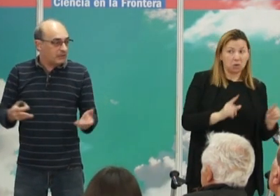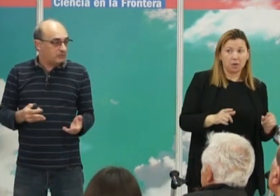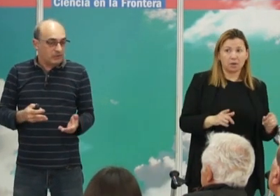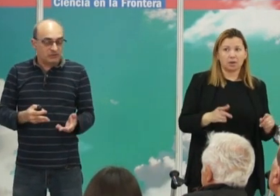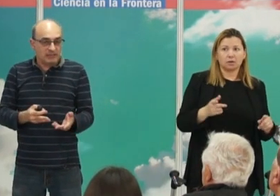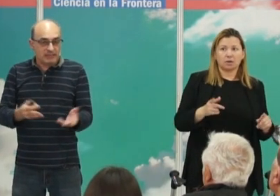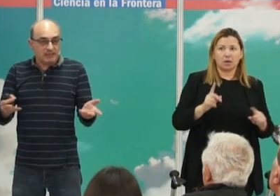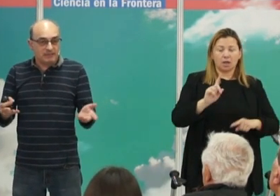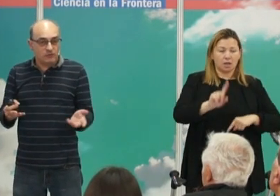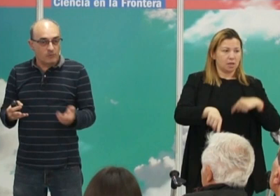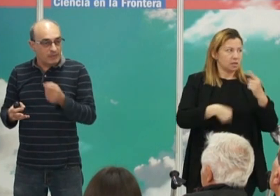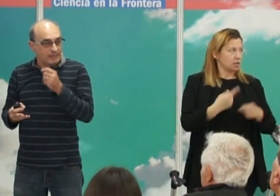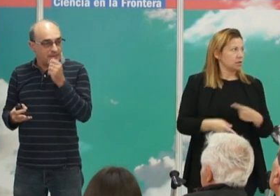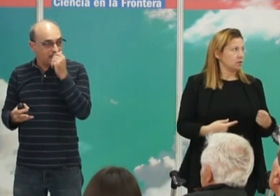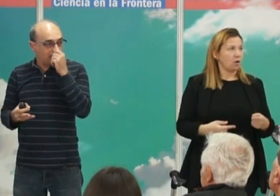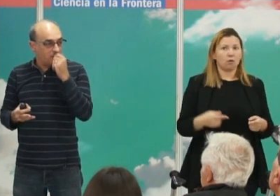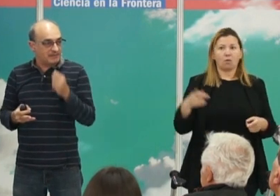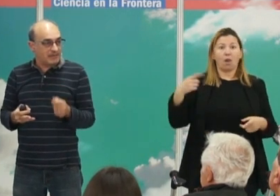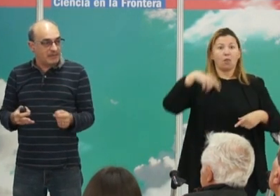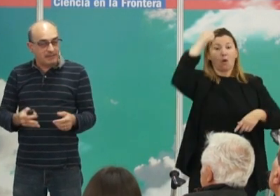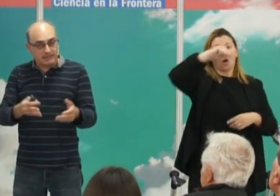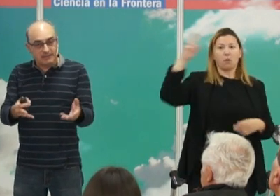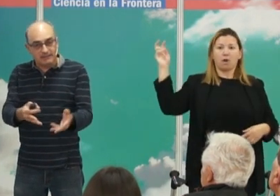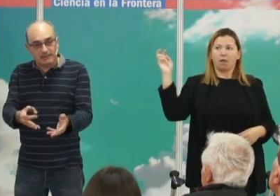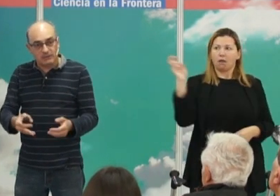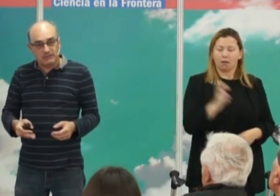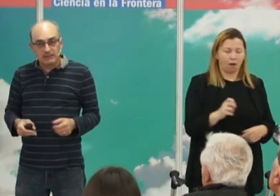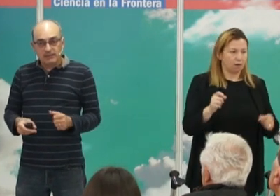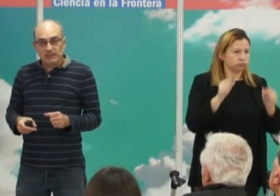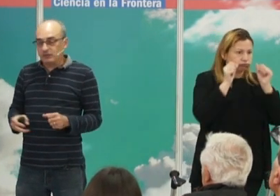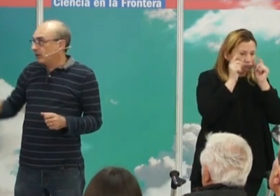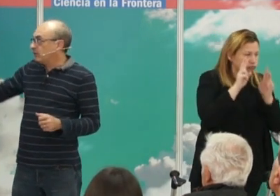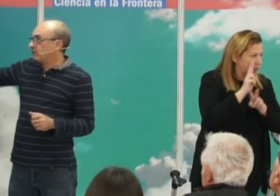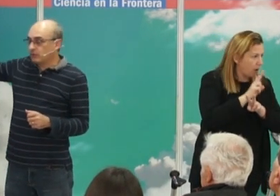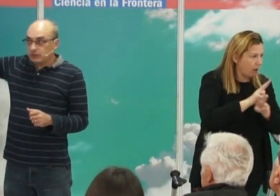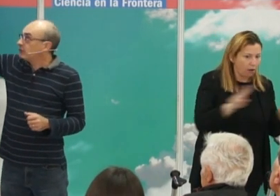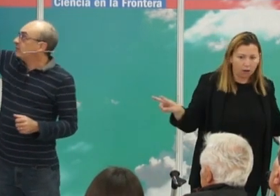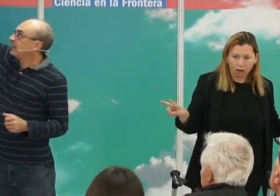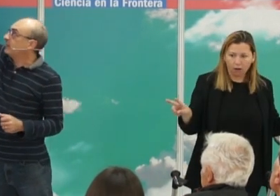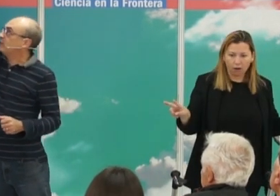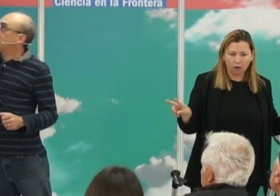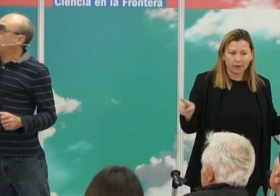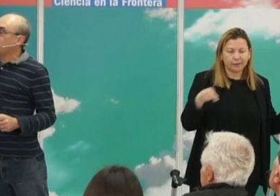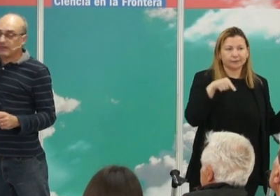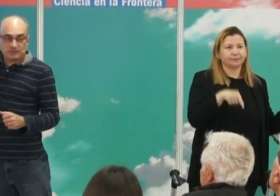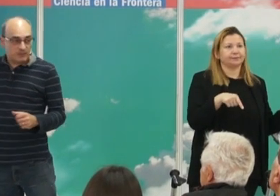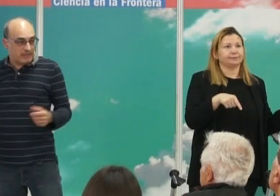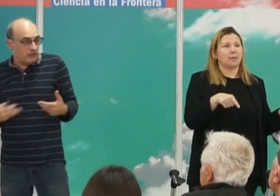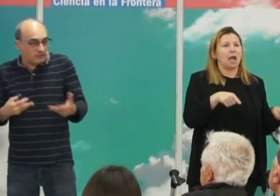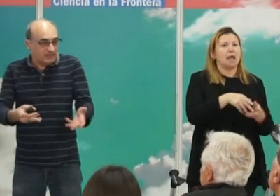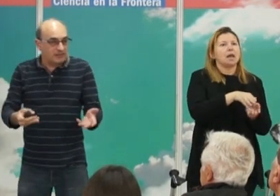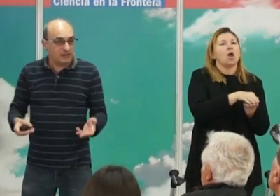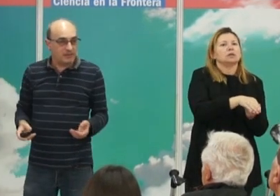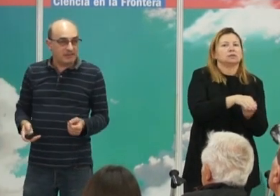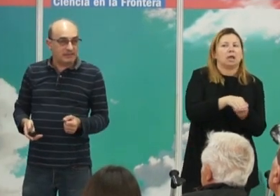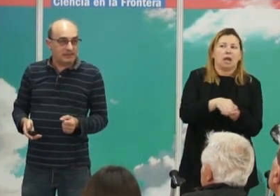encontraron que su comunidad había sido masacrada y enterraron a los cuerpos juntos, por ejemplo, estos dos hermanos, porque